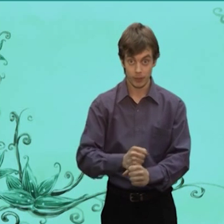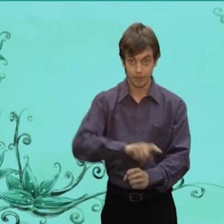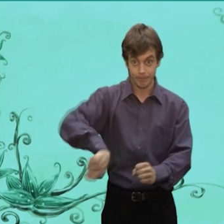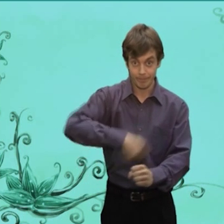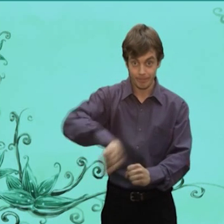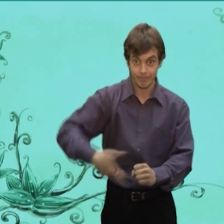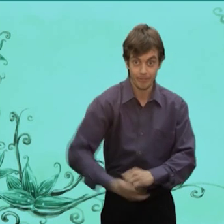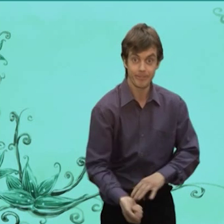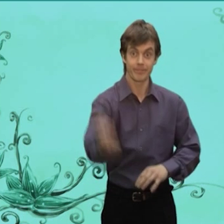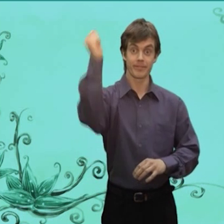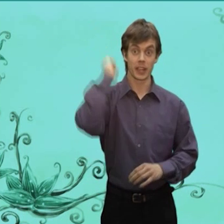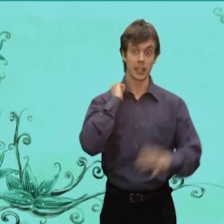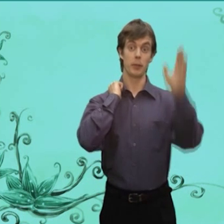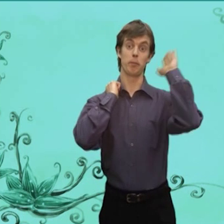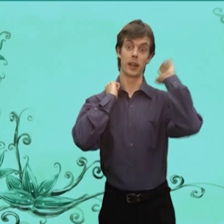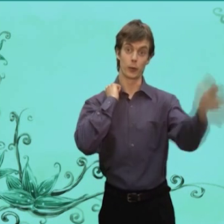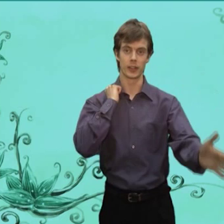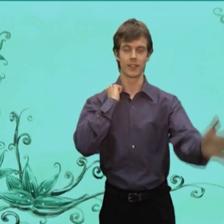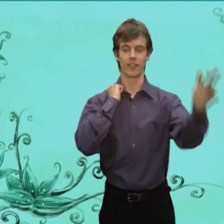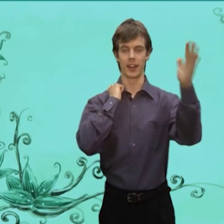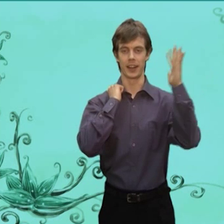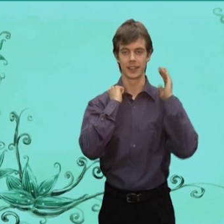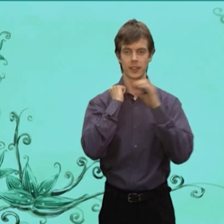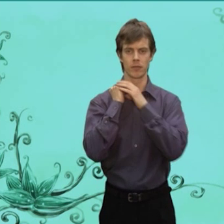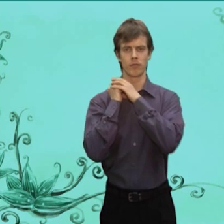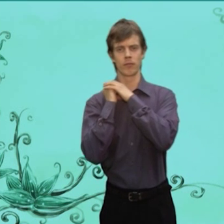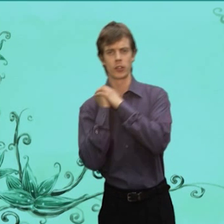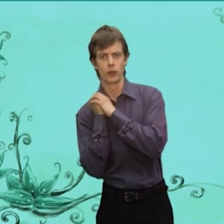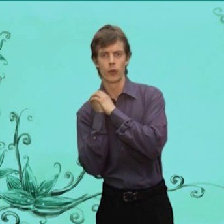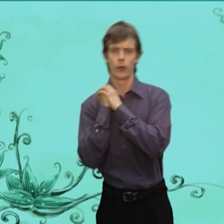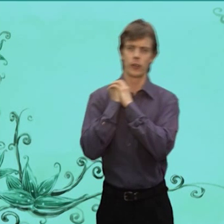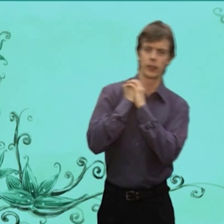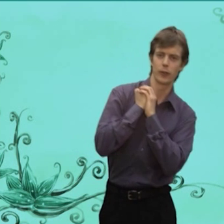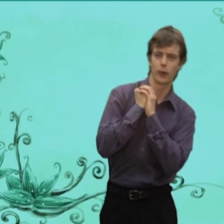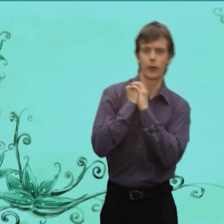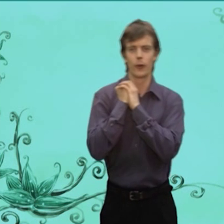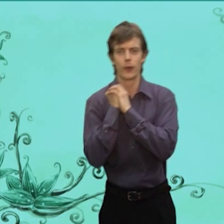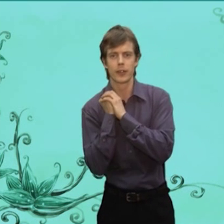И понес в лес Идет, идет